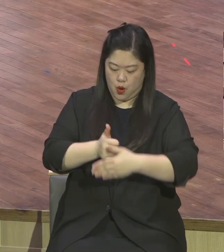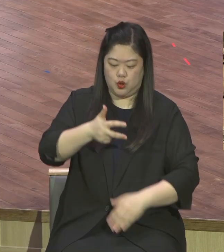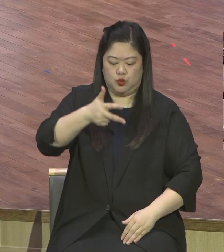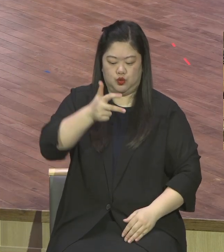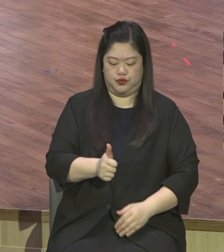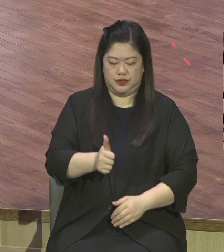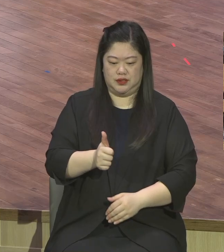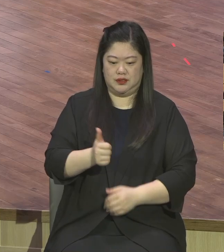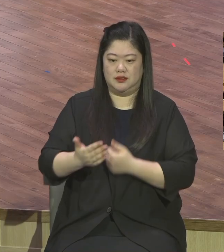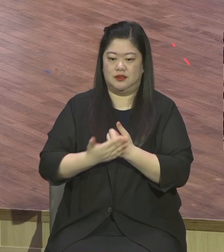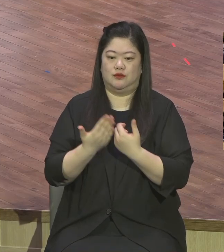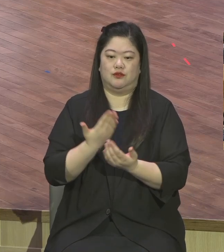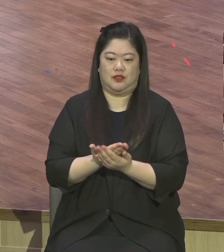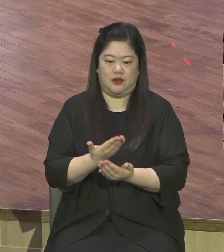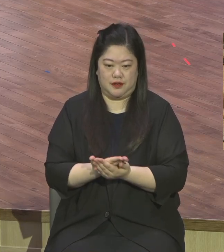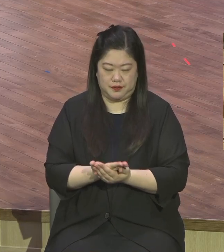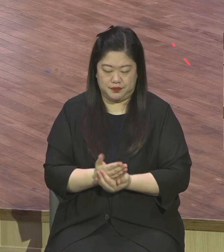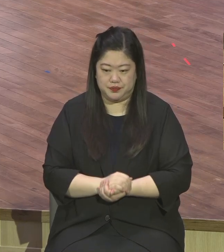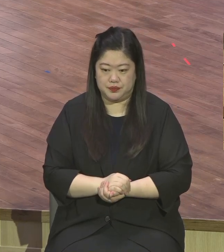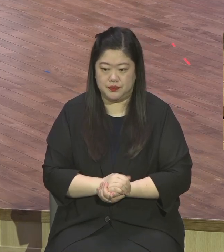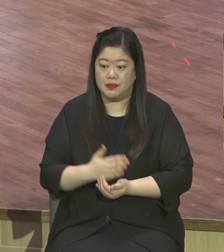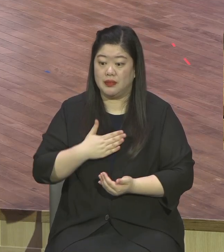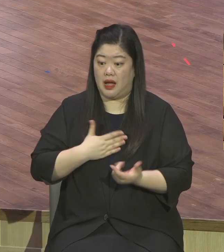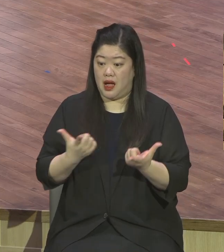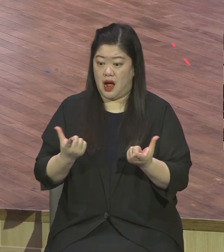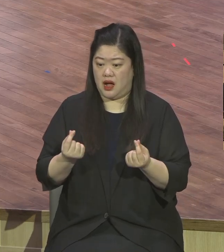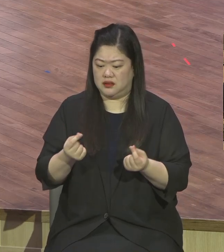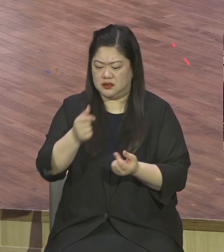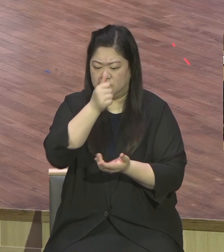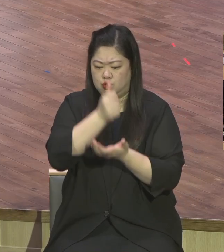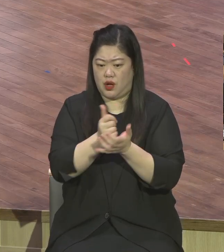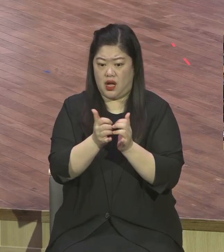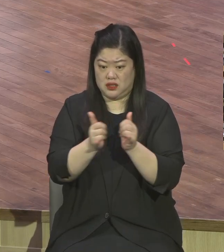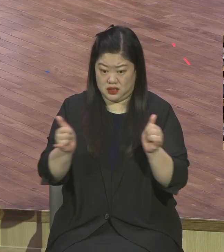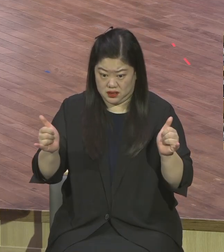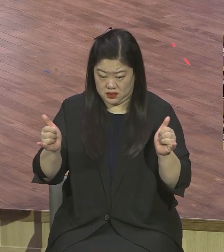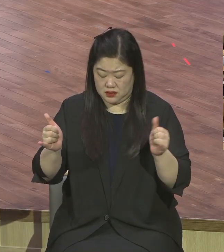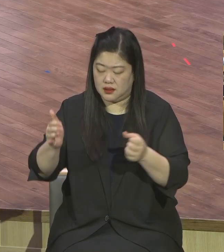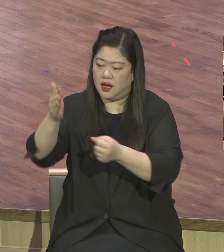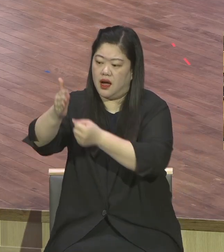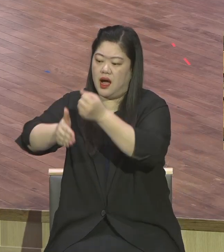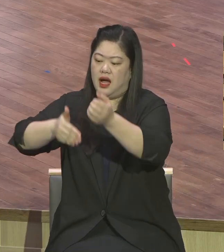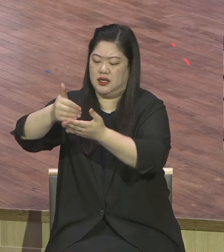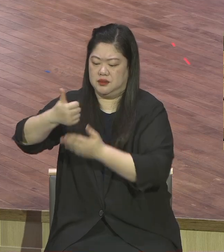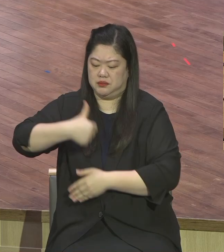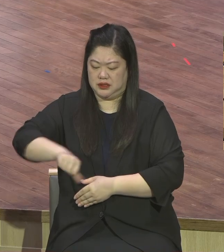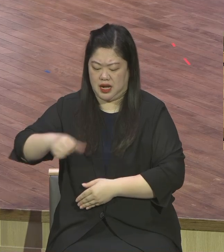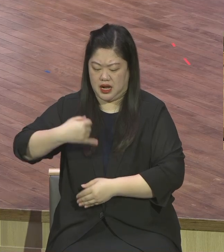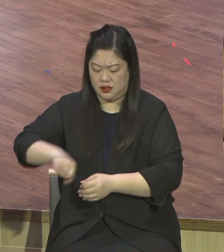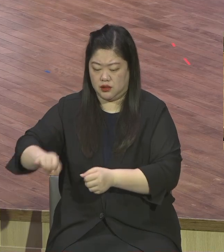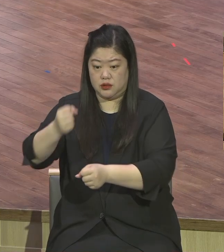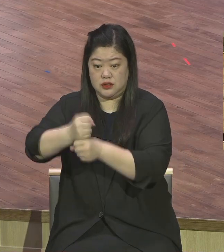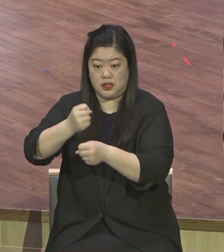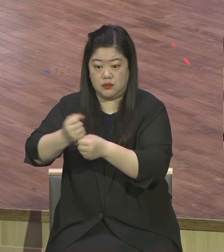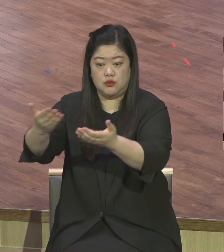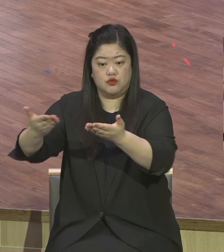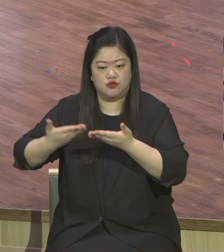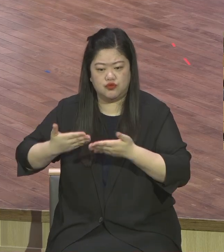나 같은 죄인을 하나님 자녀 삼아 주시니 감사합니다 지금부터